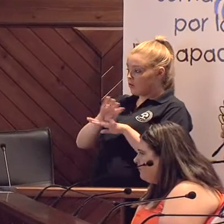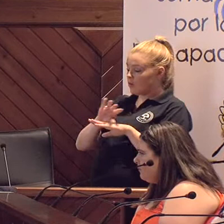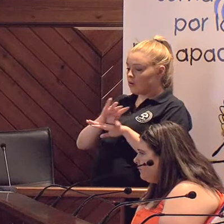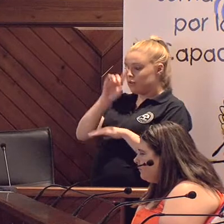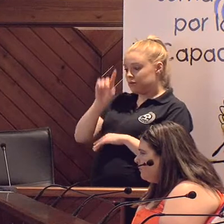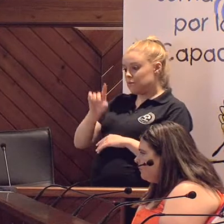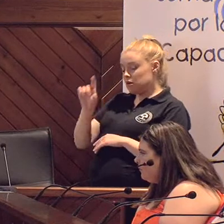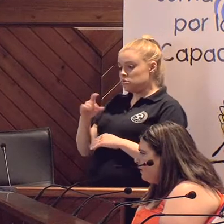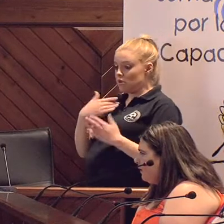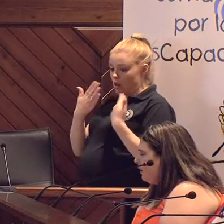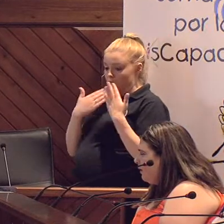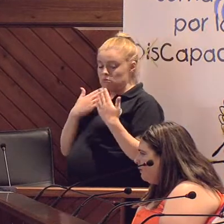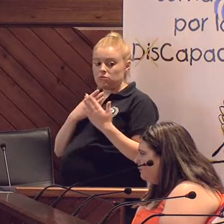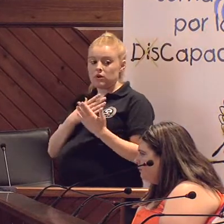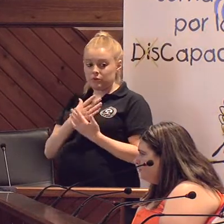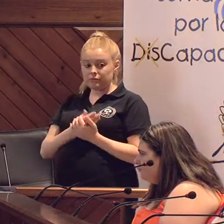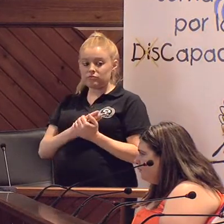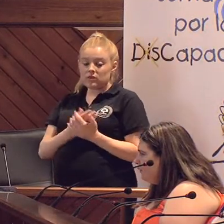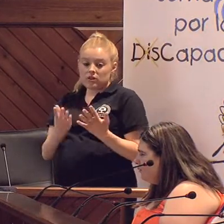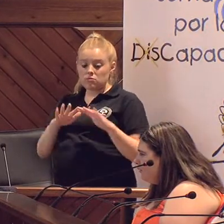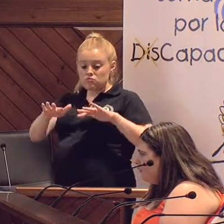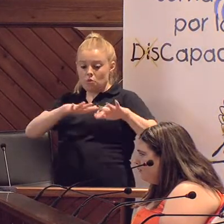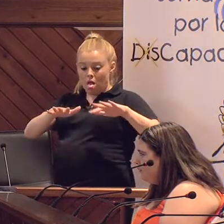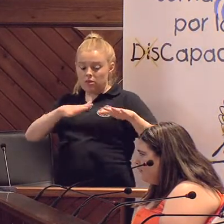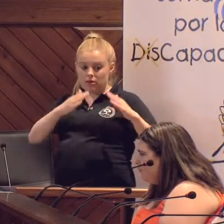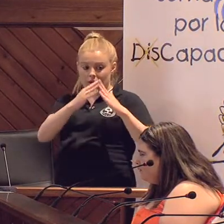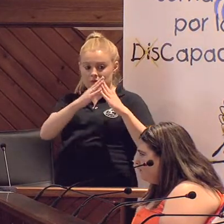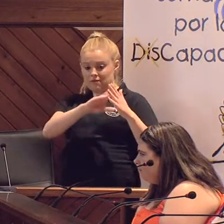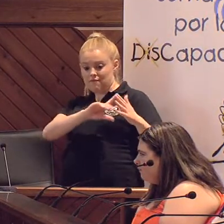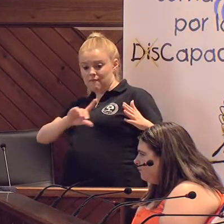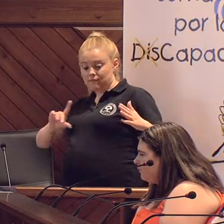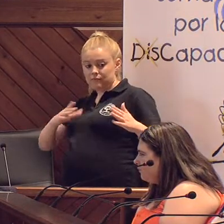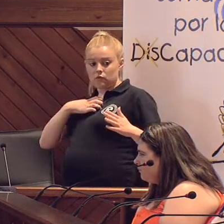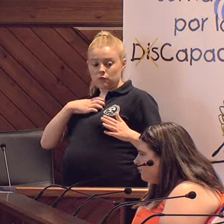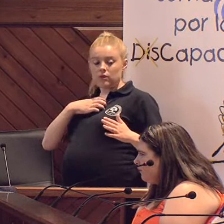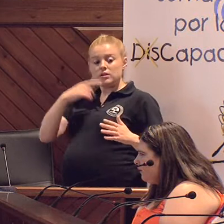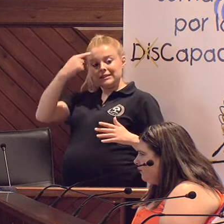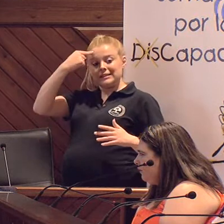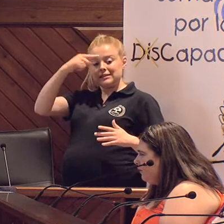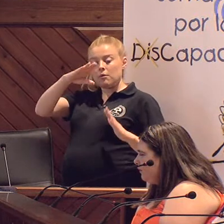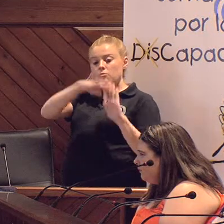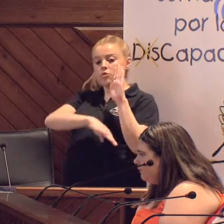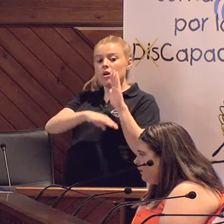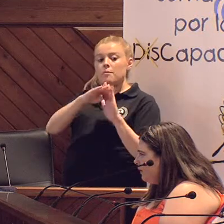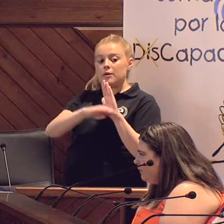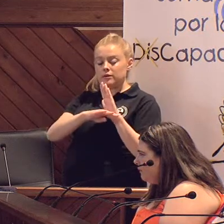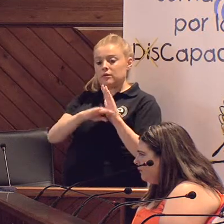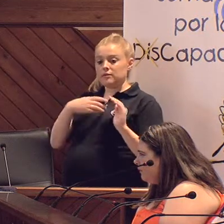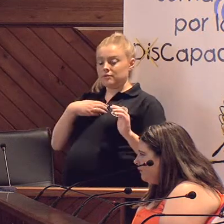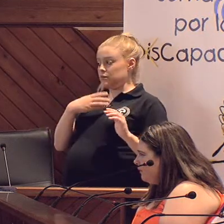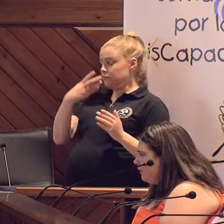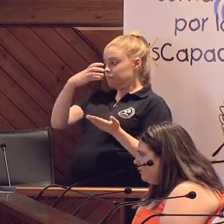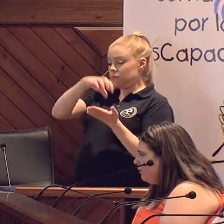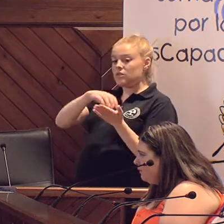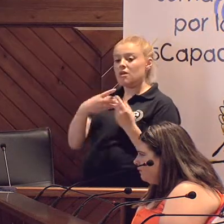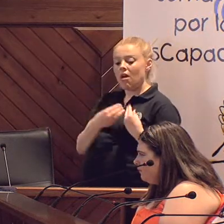de estas personas que comentan que, bueno, que no tienen movilidad y prácticamente no pueden salir de la casa, ¿sabéis que existe un programa en el ayuntamiento que es el programa durado de